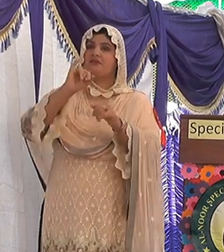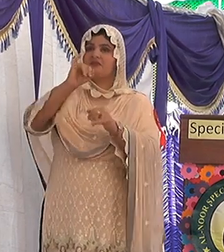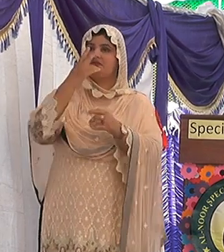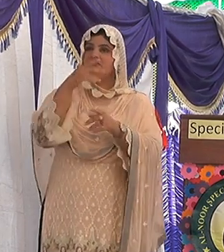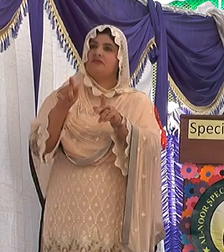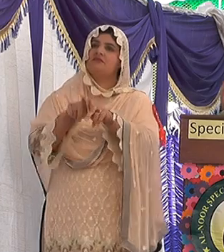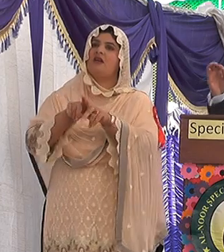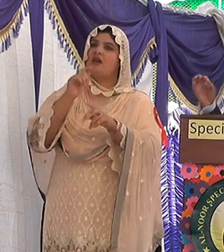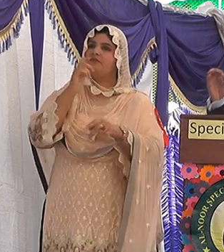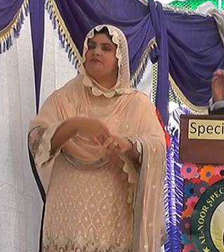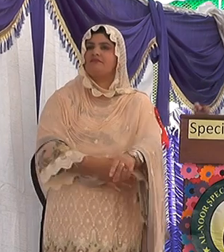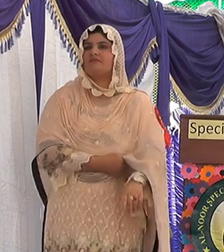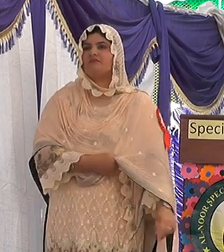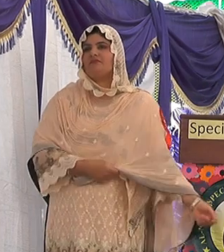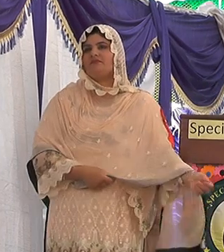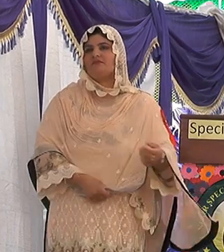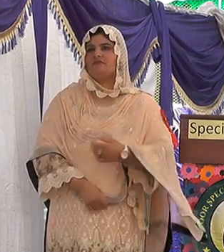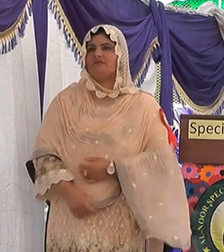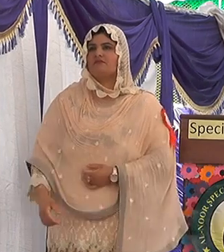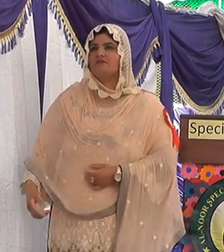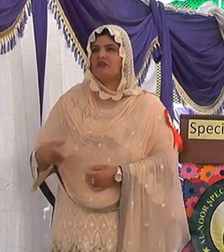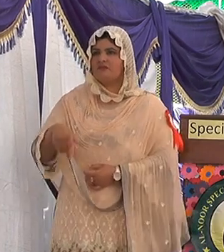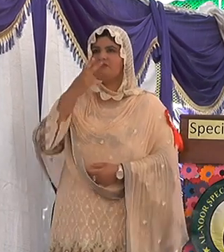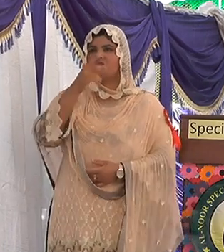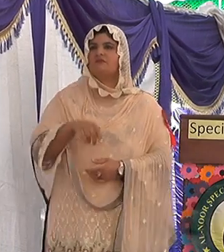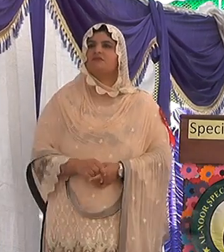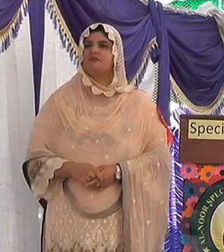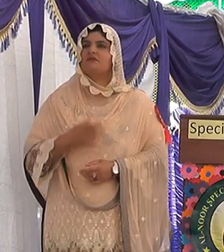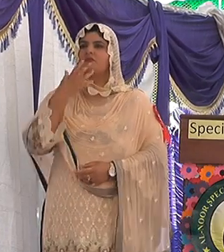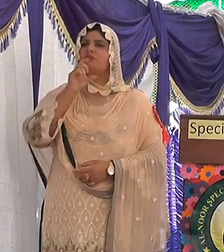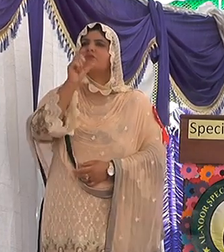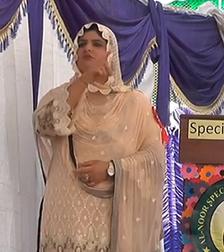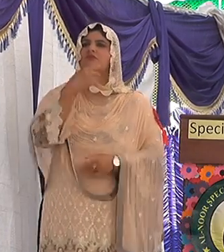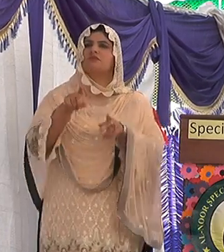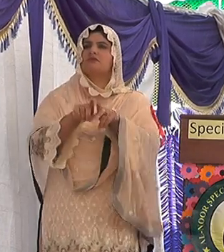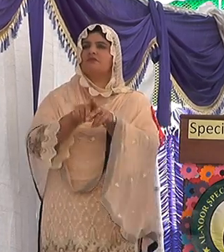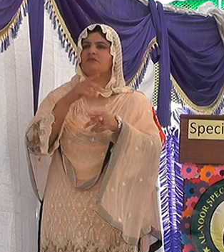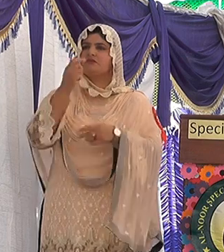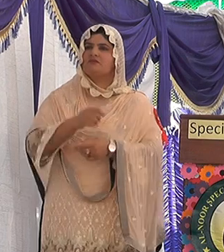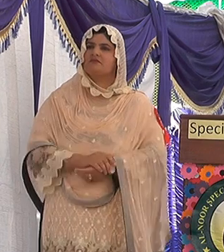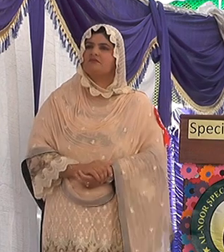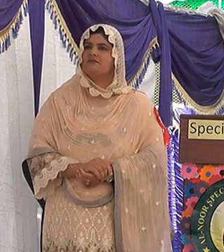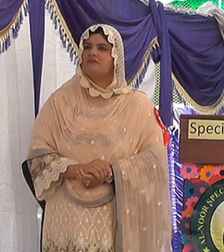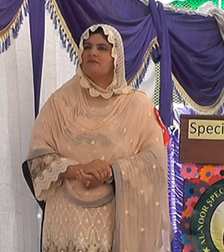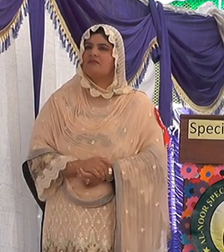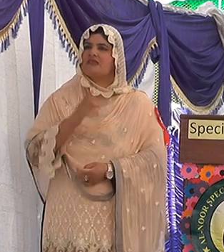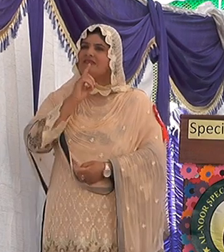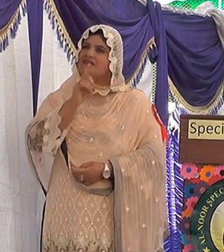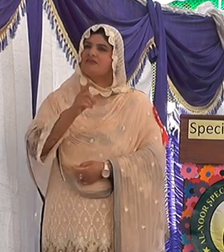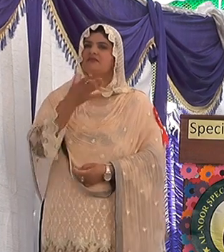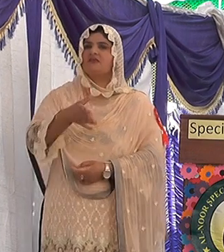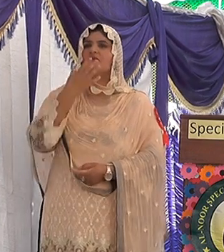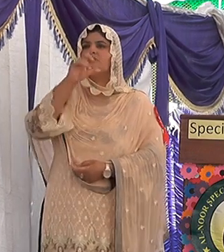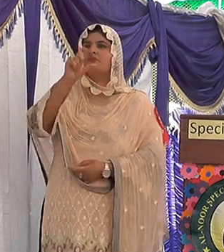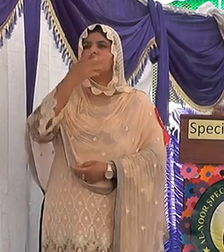پبلک انسٹرکشن کا عہدہ نہیں ہوتا ہمارے ہاں یہ عہدہ کلونیل نظام کی دین ہے درقیقت ایڈیوکیشن میں